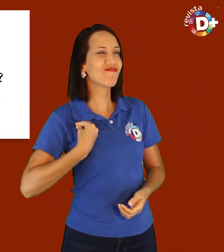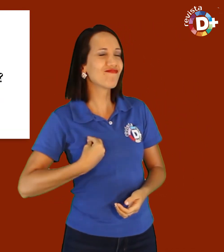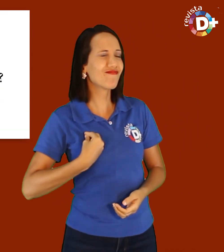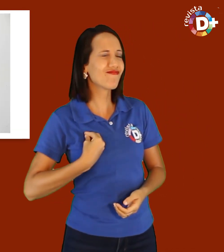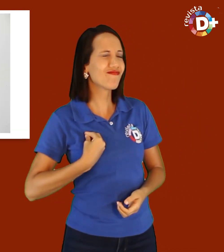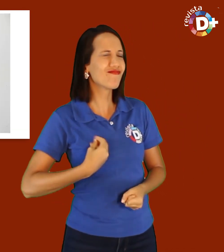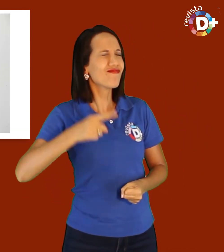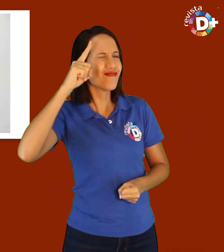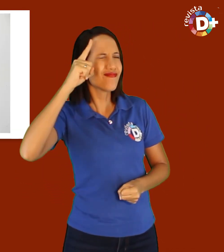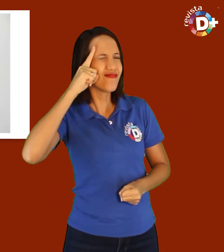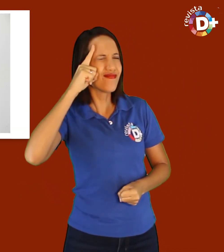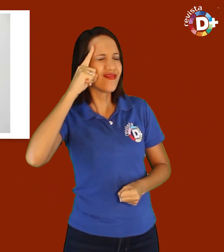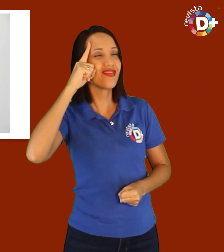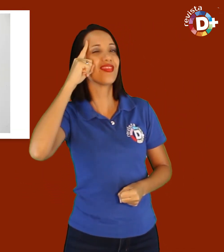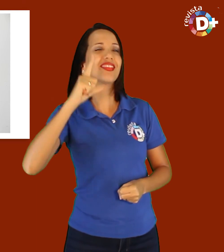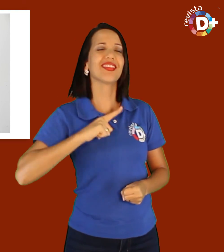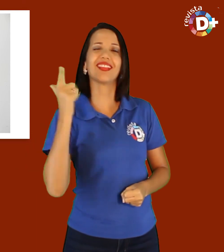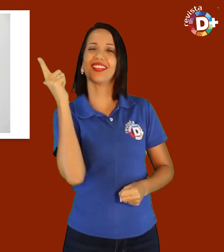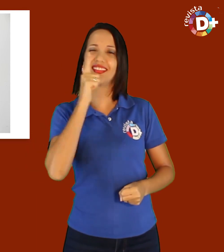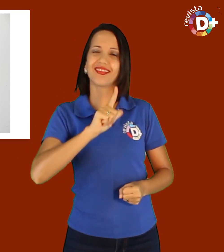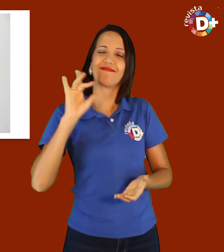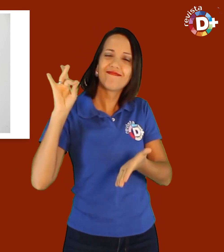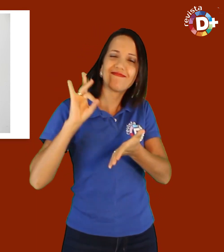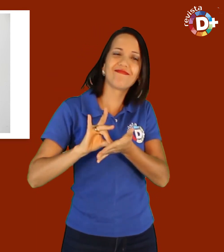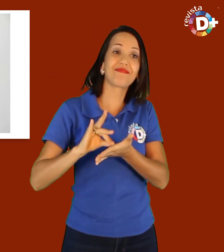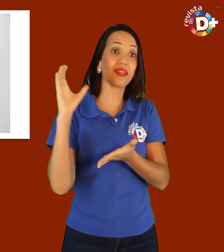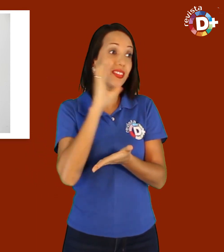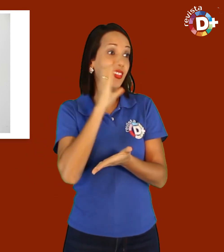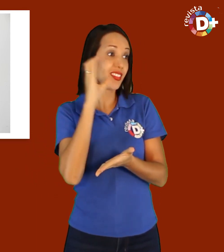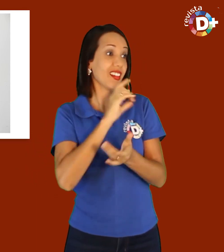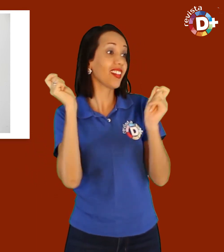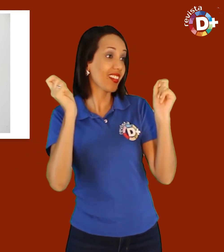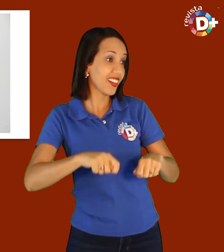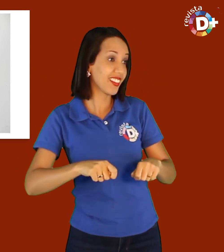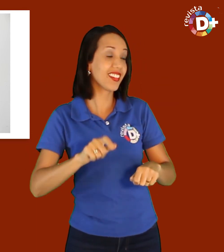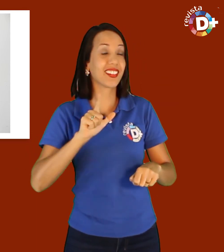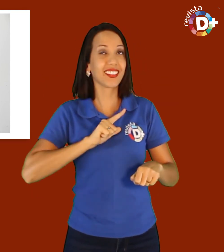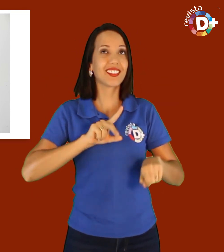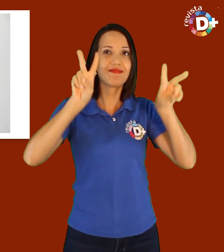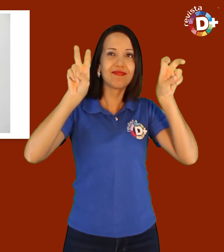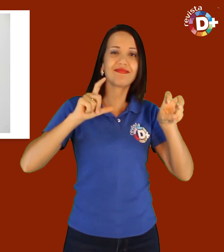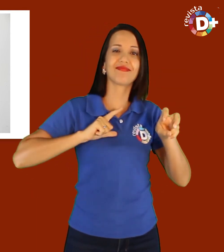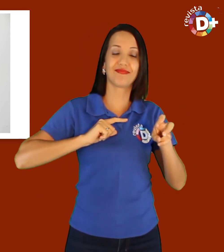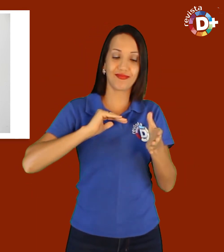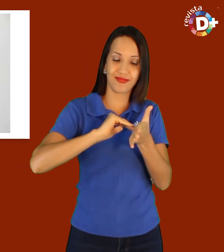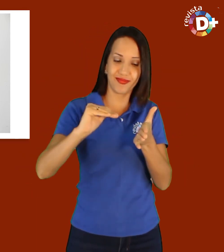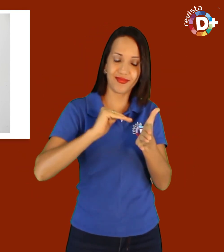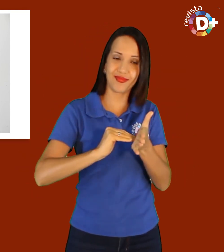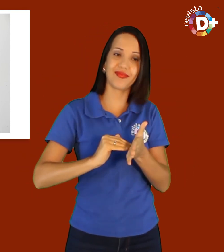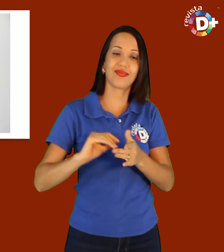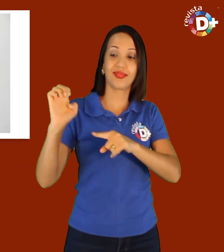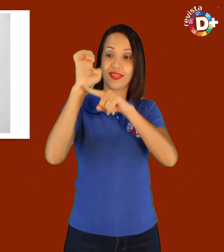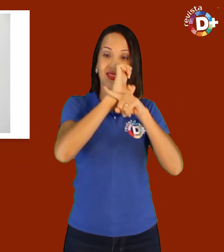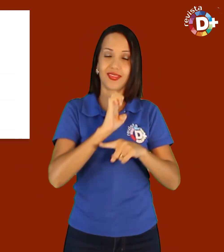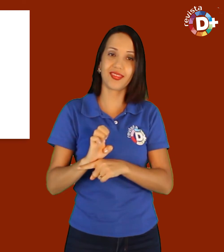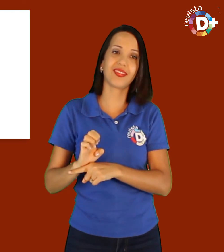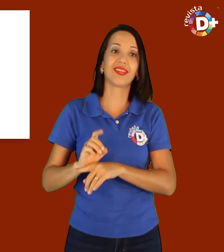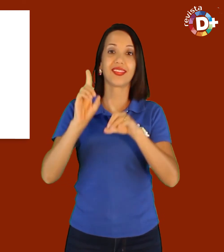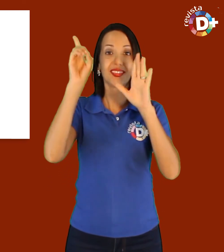O sonho tem que ser vivido todos os dias, e eu busco realizá-lo o mais rápido possível. Se posso chamar a Secretaria de